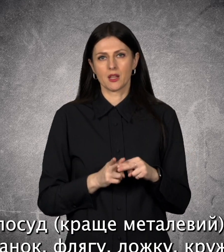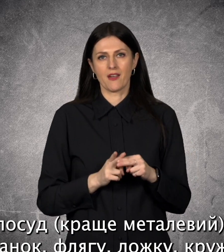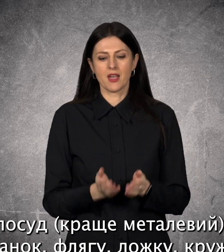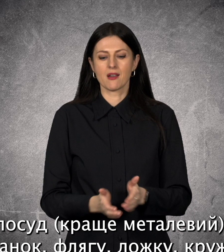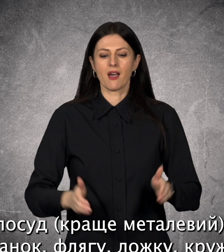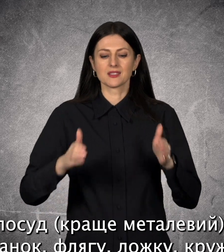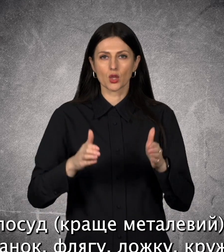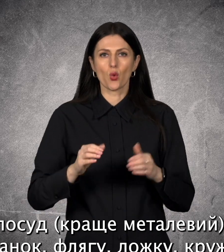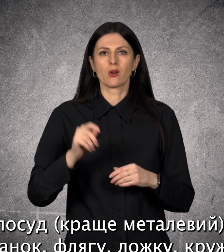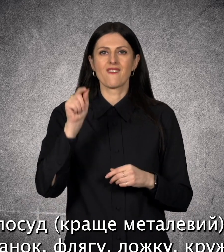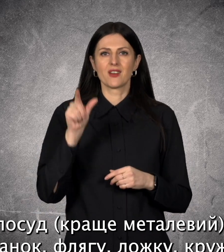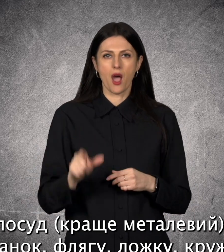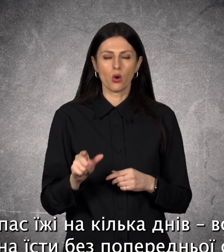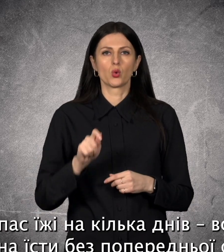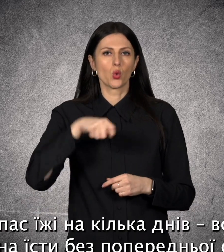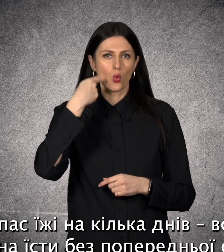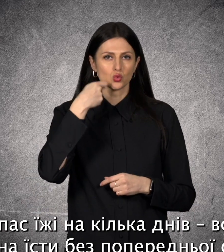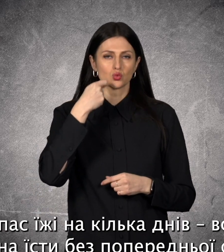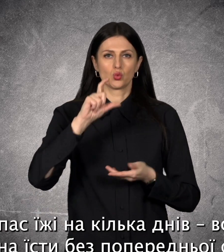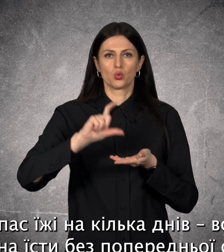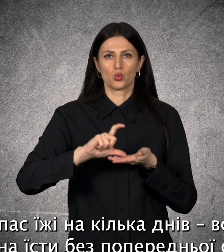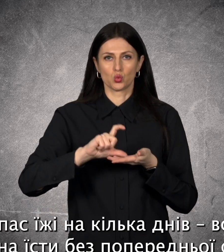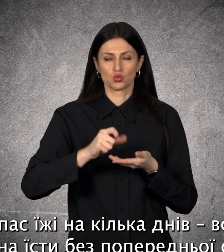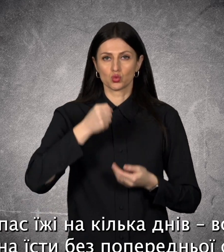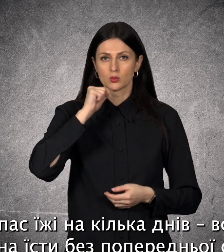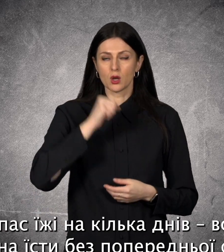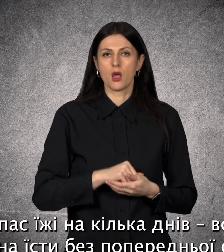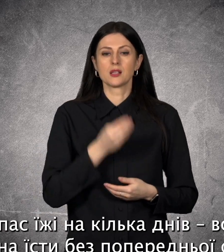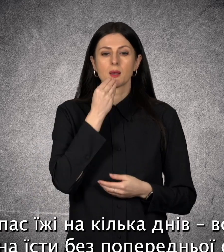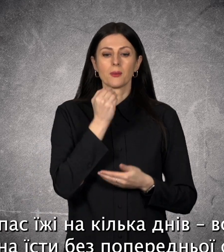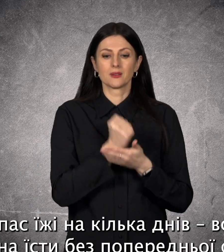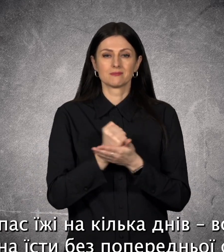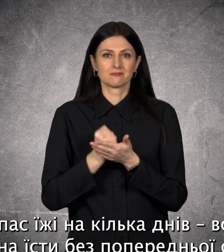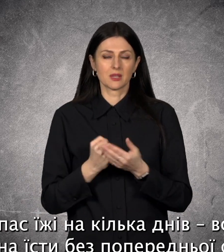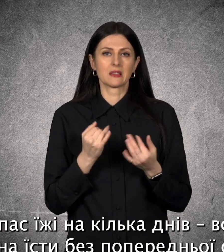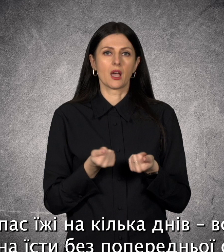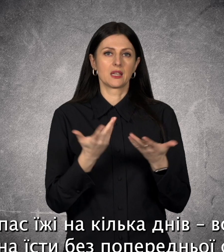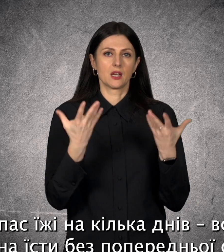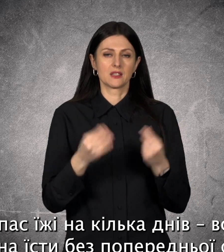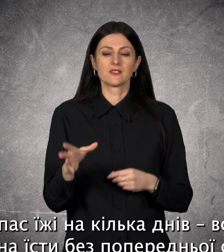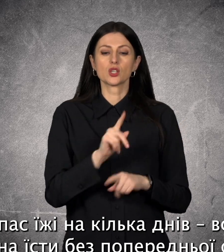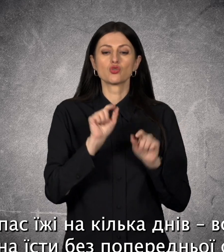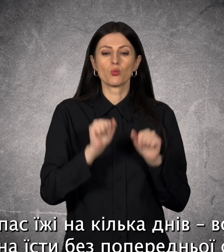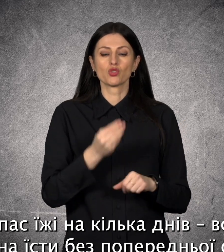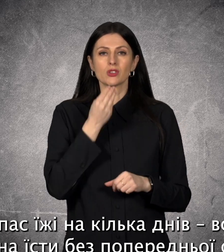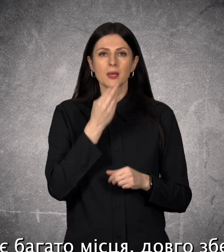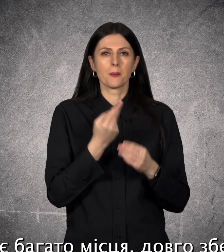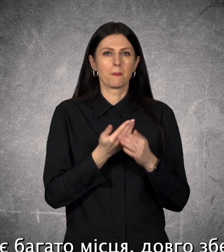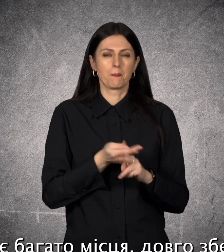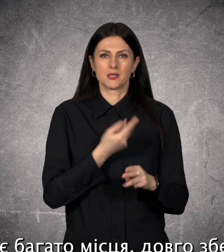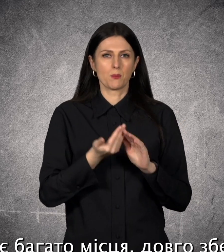флягу, ложку, кружку. Запас їжі на кілька днів. Все, що можна їсти, без попередньої обробки і не займає